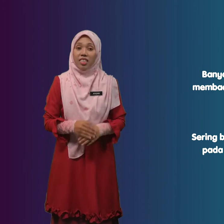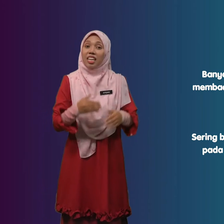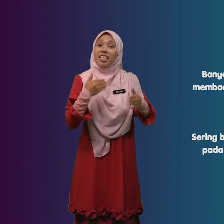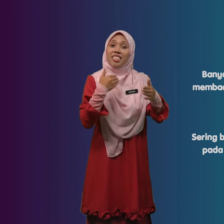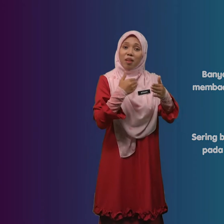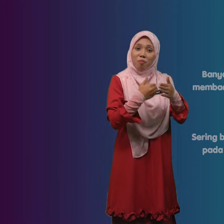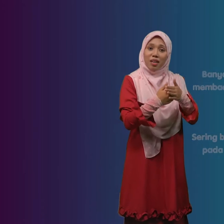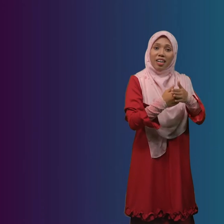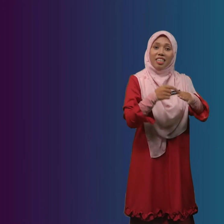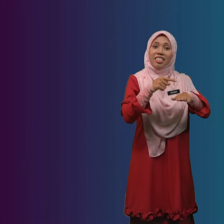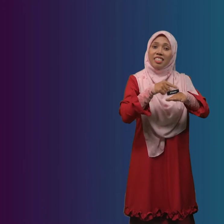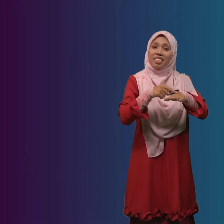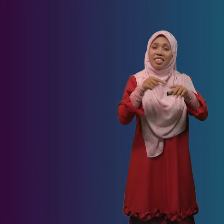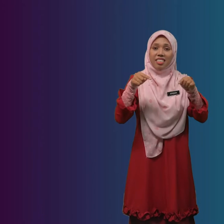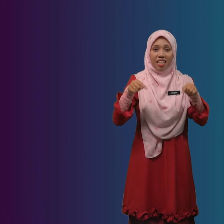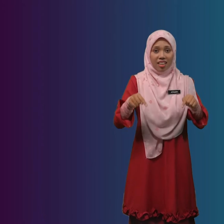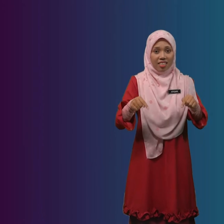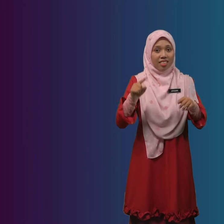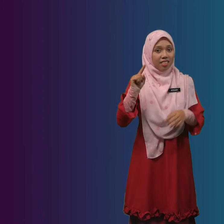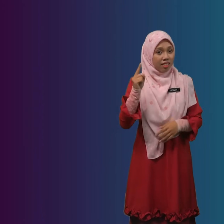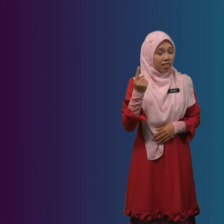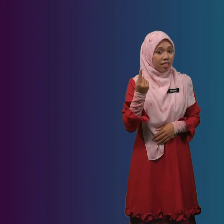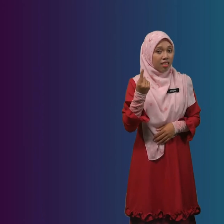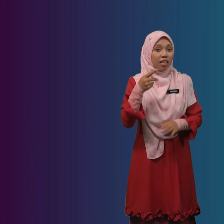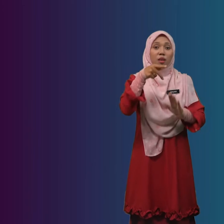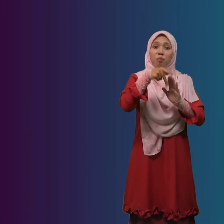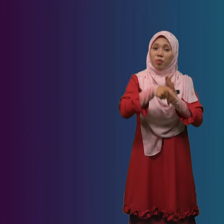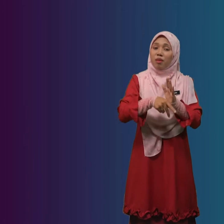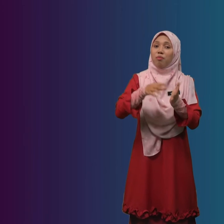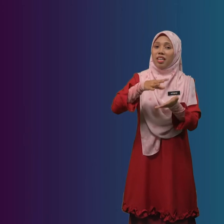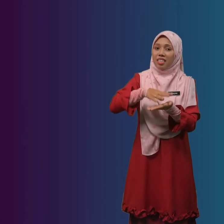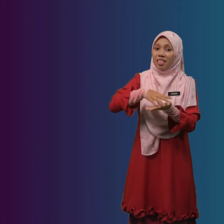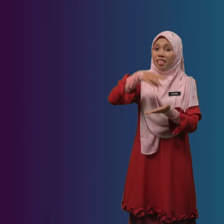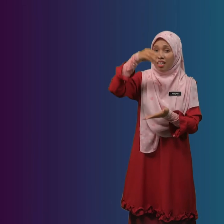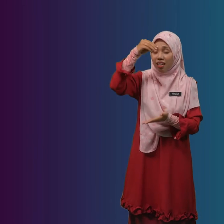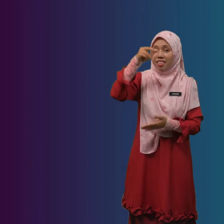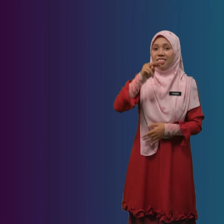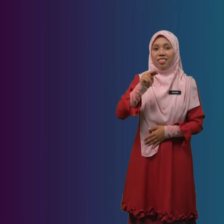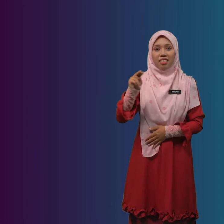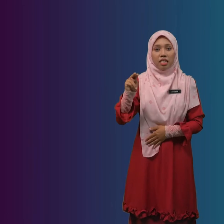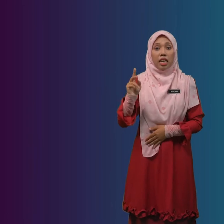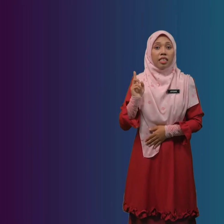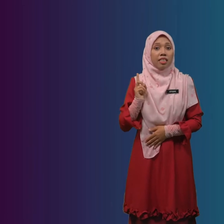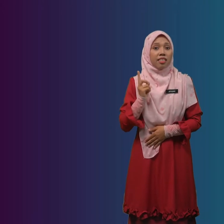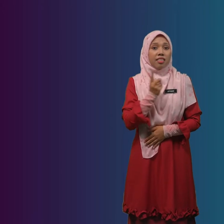Sampai Di sini Sahaja Pembelajaran Kita